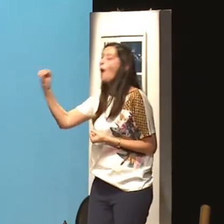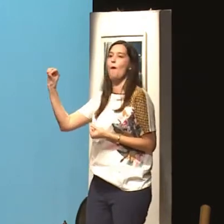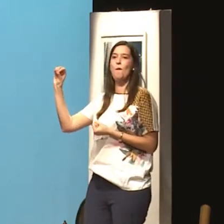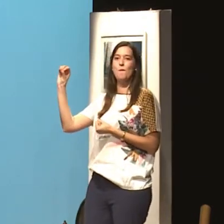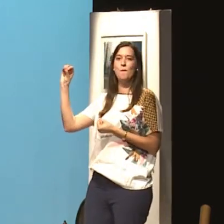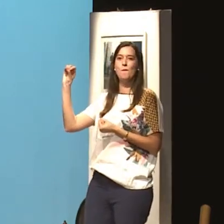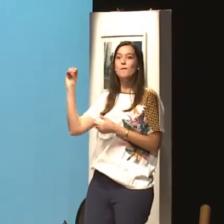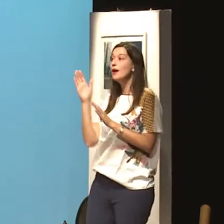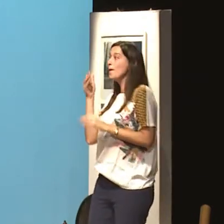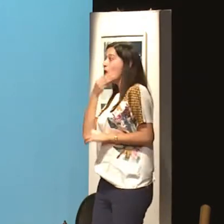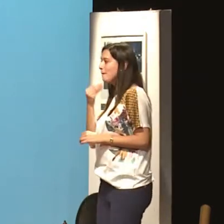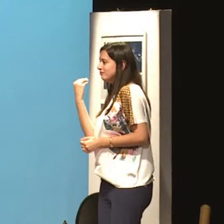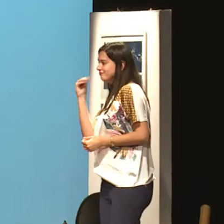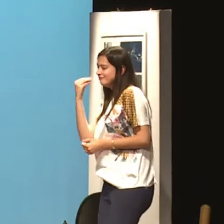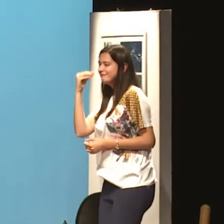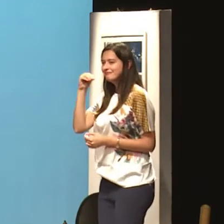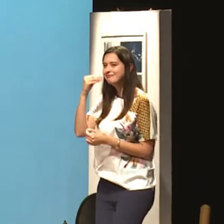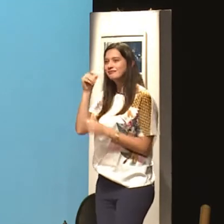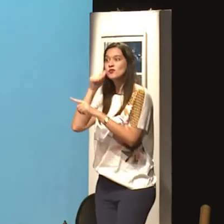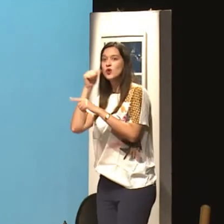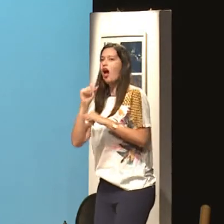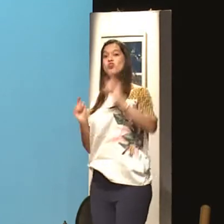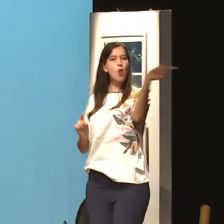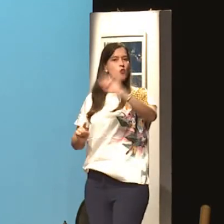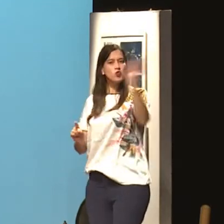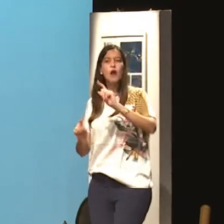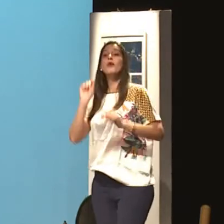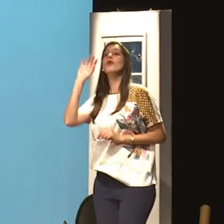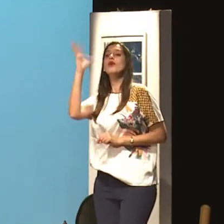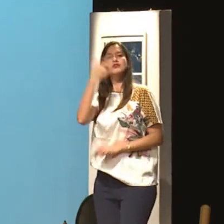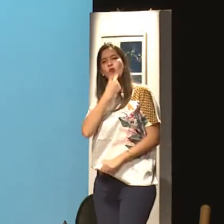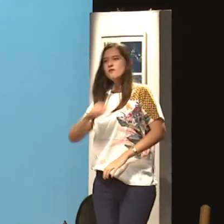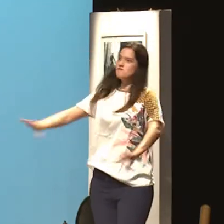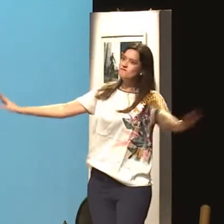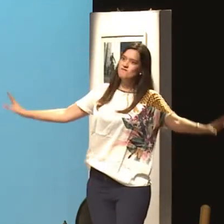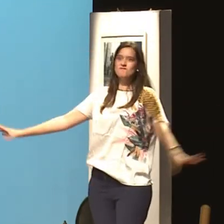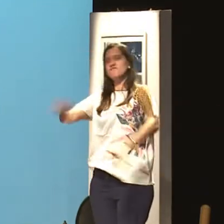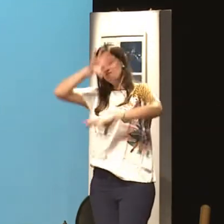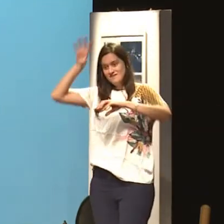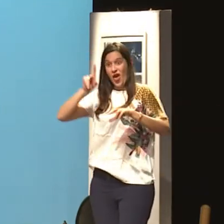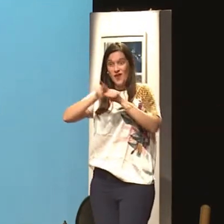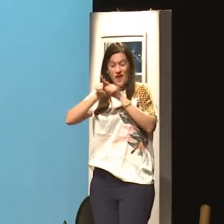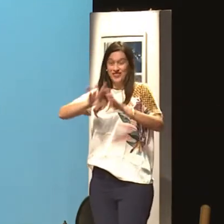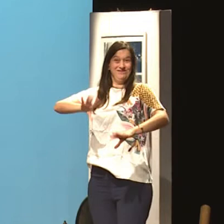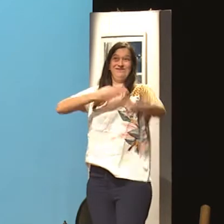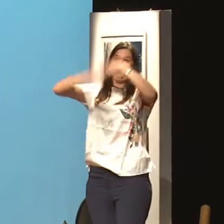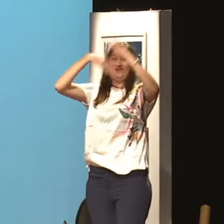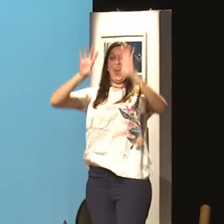É a questão do homem quando ele não aceita receber ou não. O cara está lá flertando com a mulher, e se ela fala não para ele,